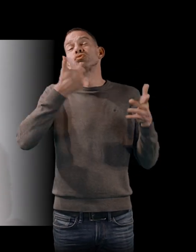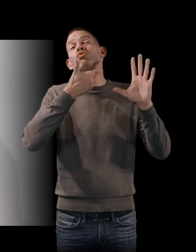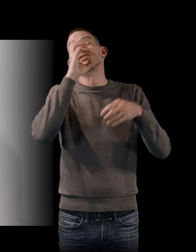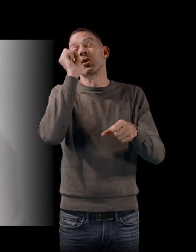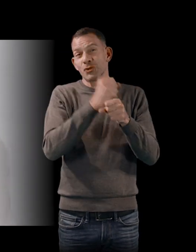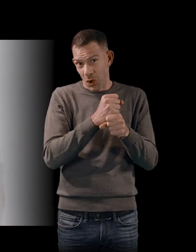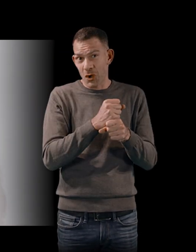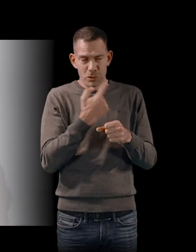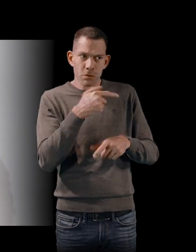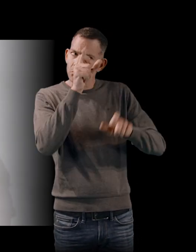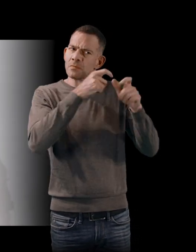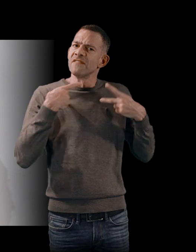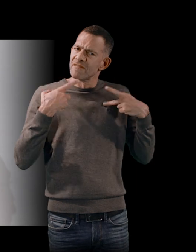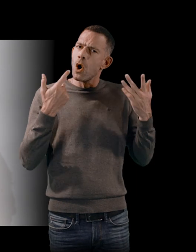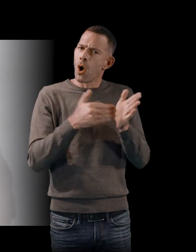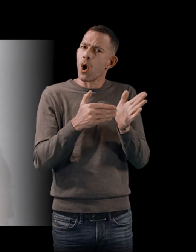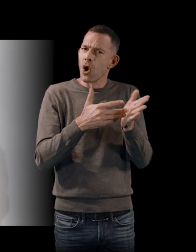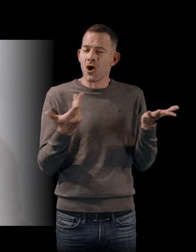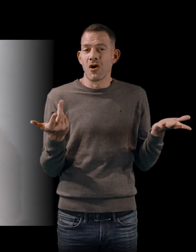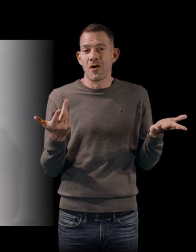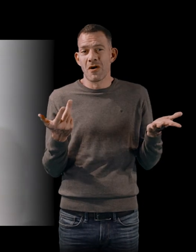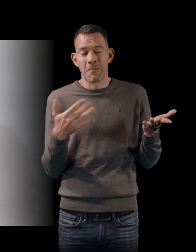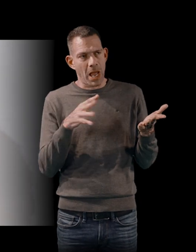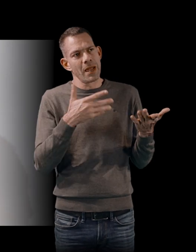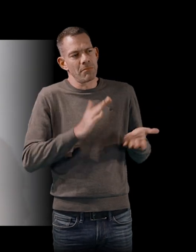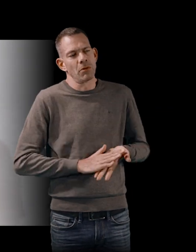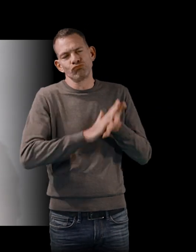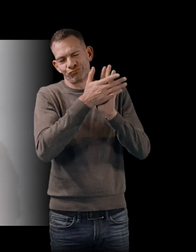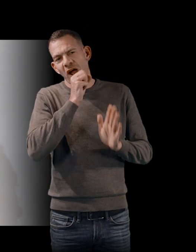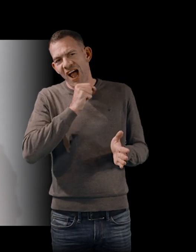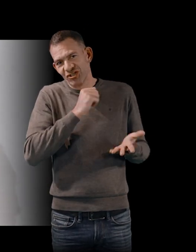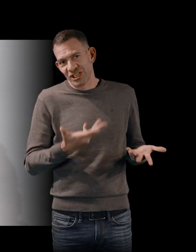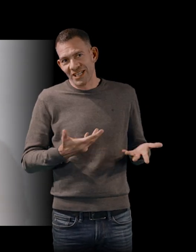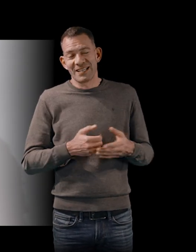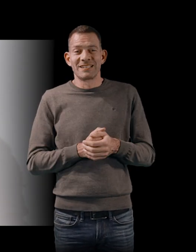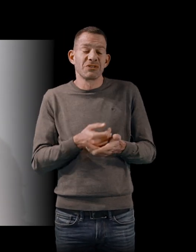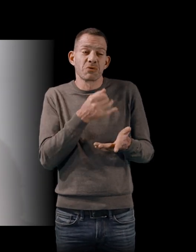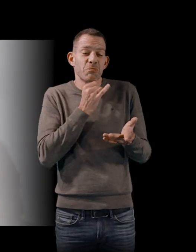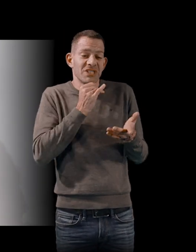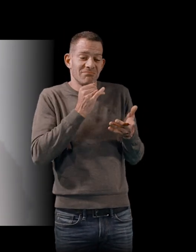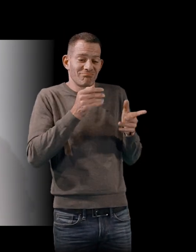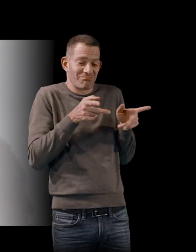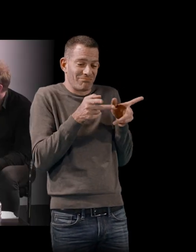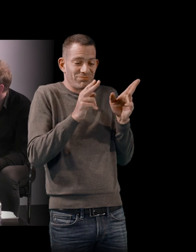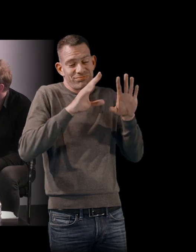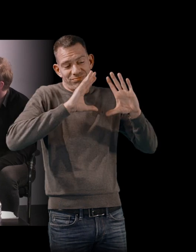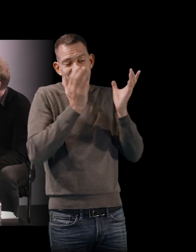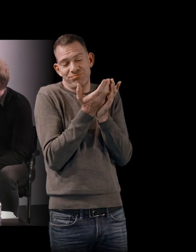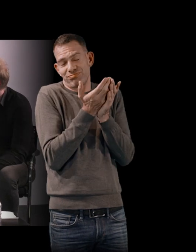a certaines qui sont encore vivantes, mais voilà, très âgées aujourd'hui. Donc,'est vrai que c'est une petite capsule de temps, le cinéma. Vous leur avez envoyé le